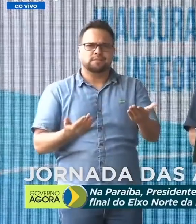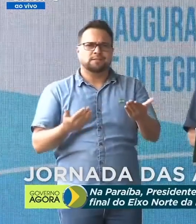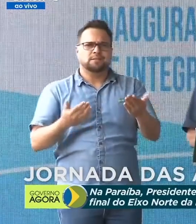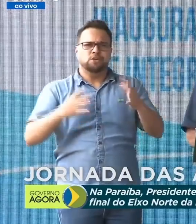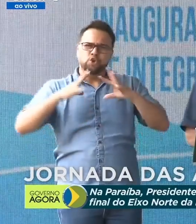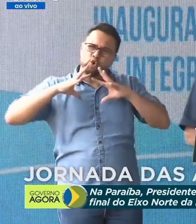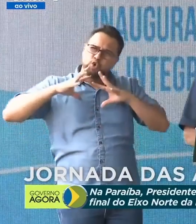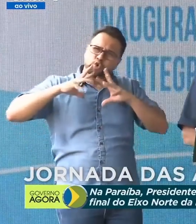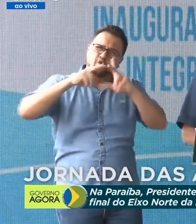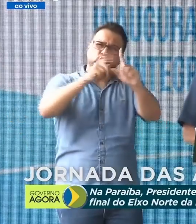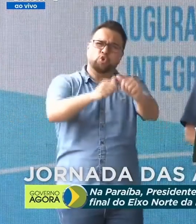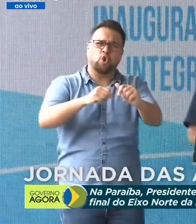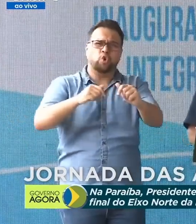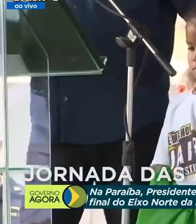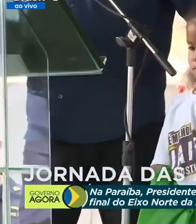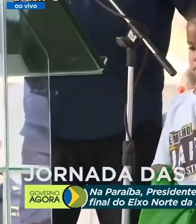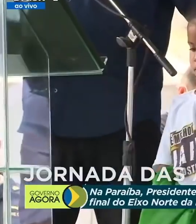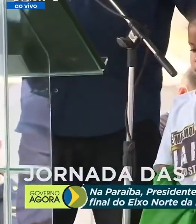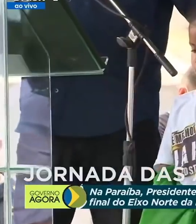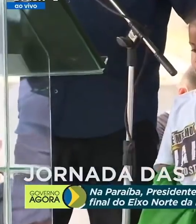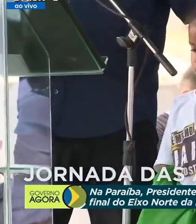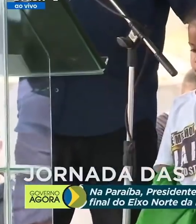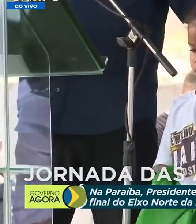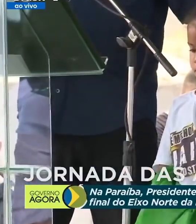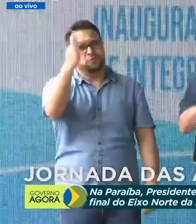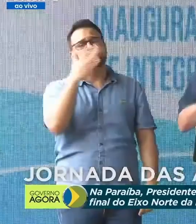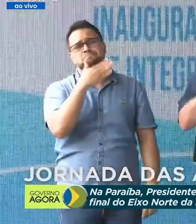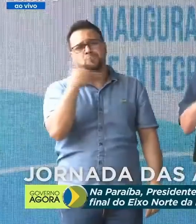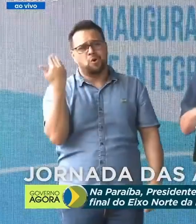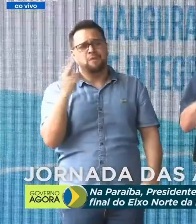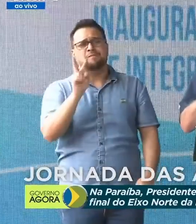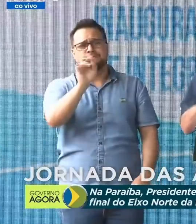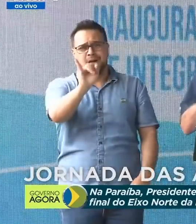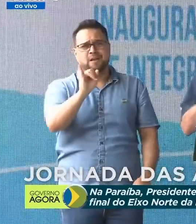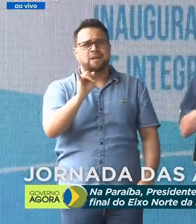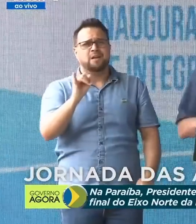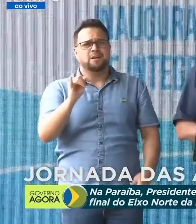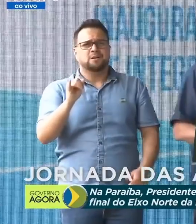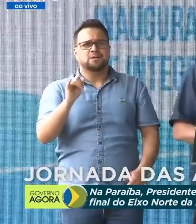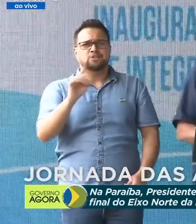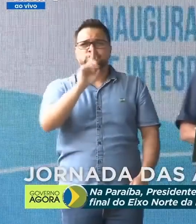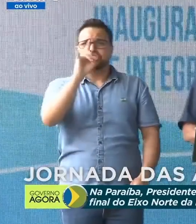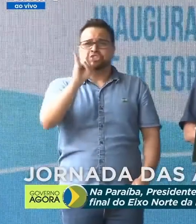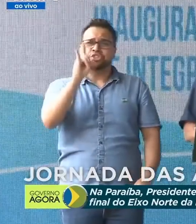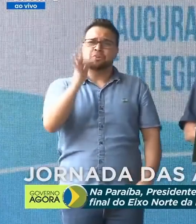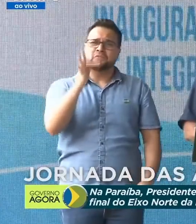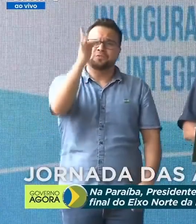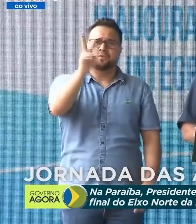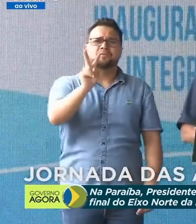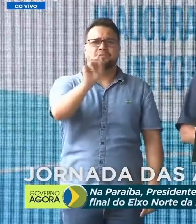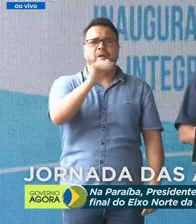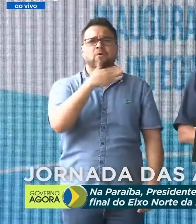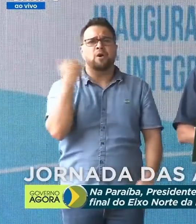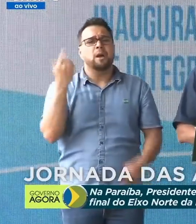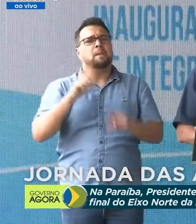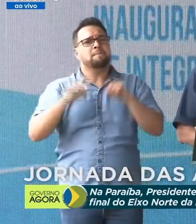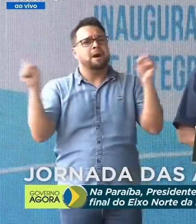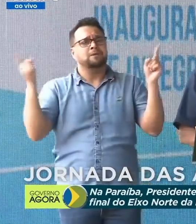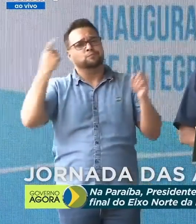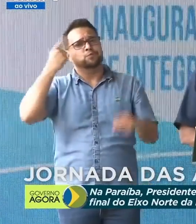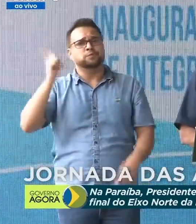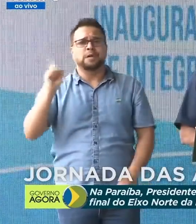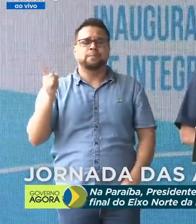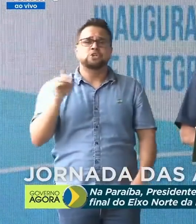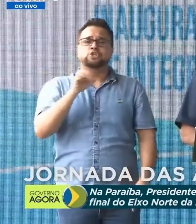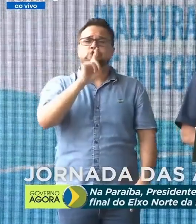nós somos passageiros nessa terra. Todos nós iremos embora um dia. Só não sabemos que dia é esse.